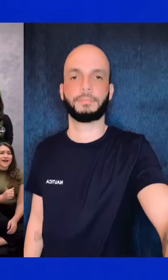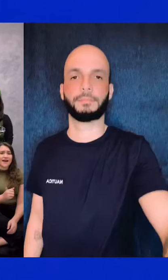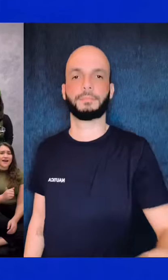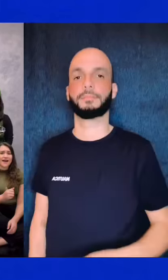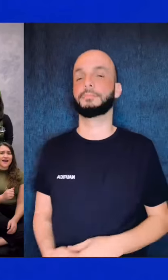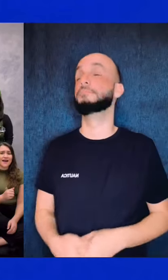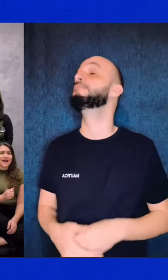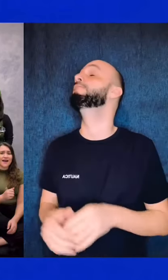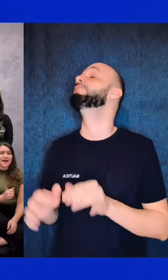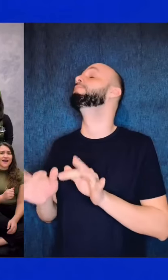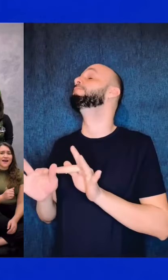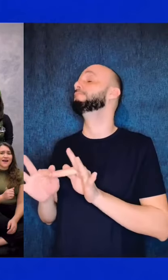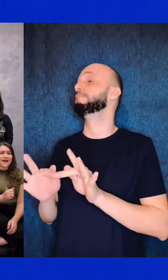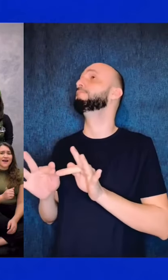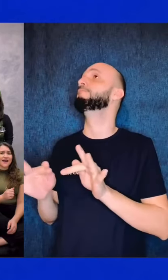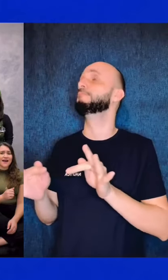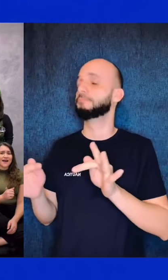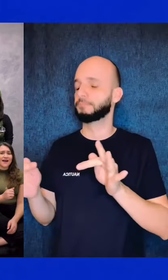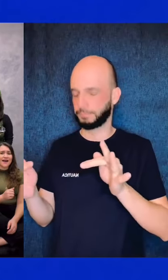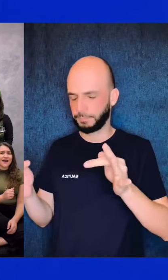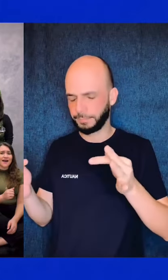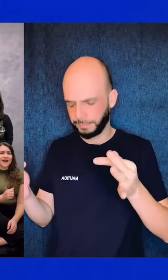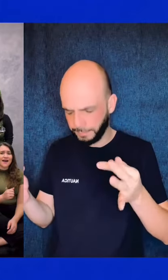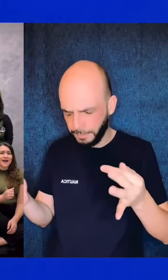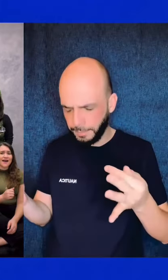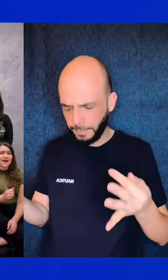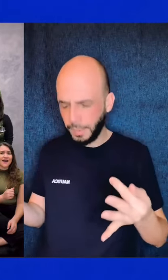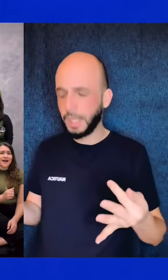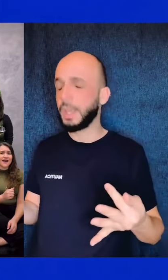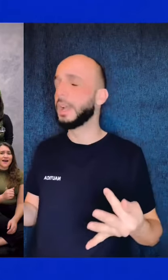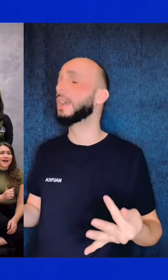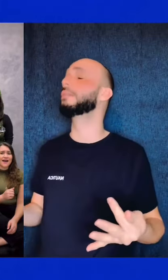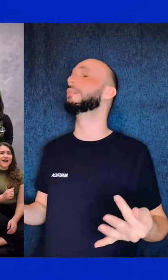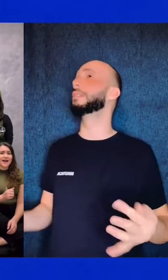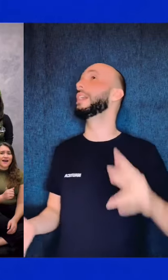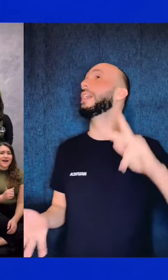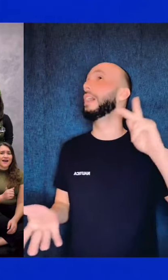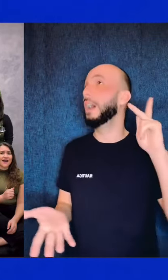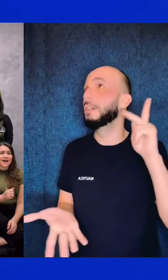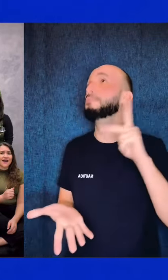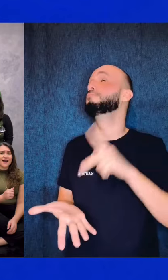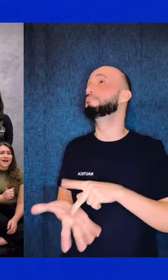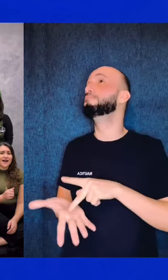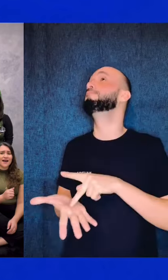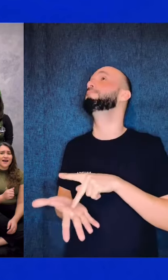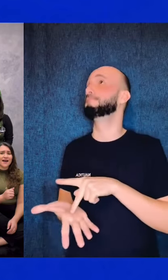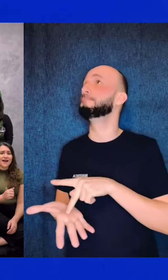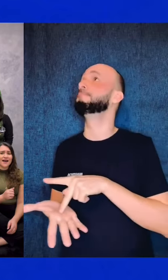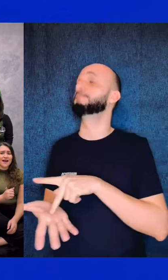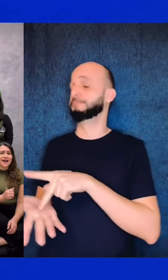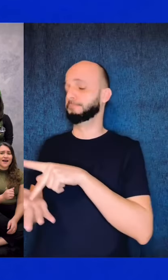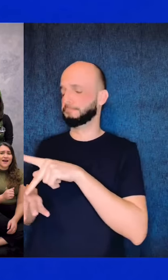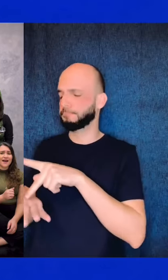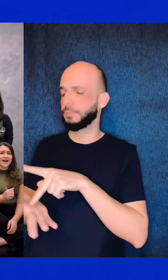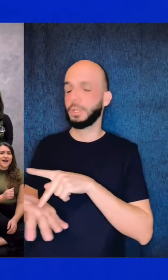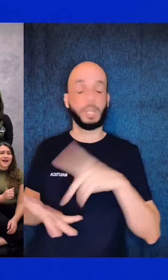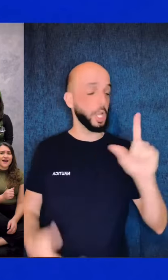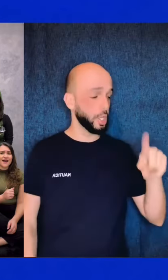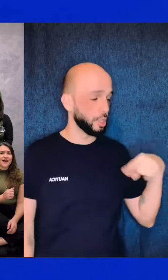Em espírito, em verdade, te